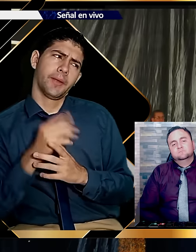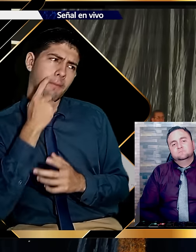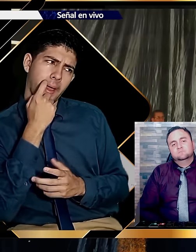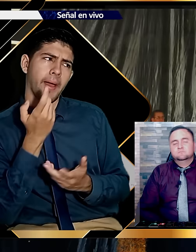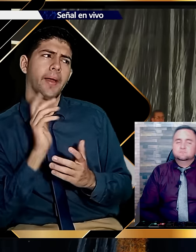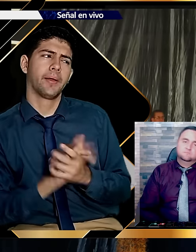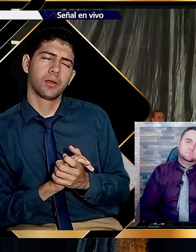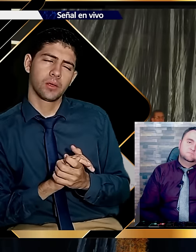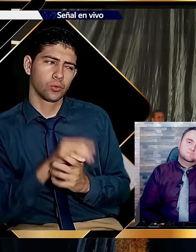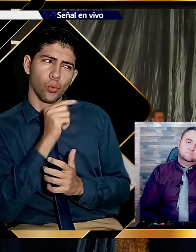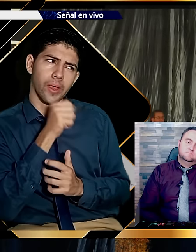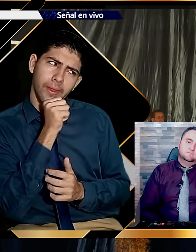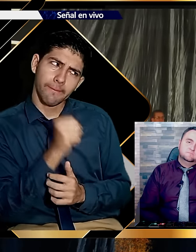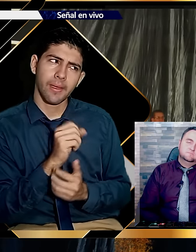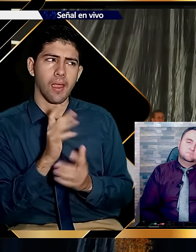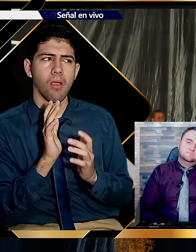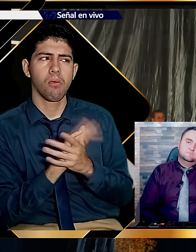opa, eso es para los jóvenes.